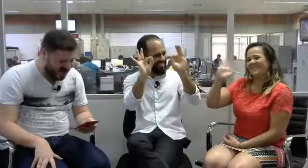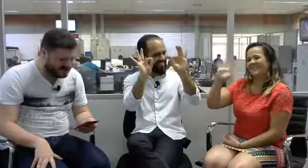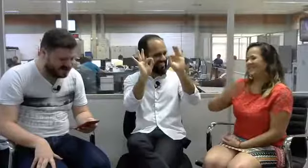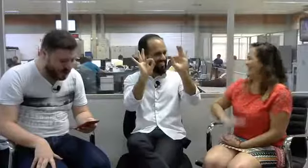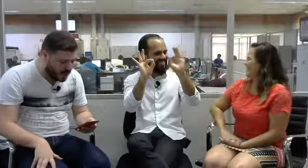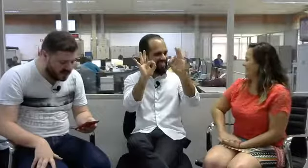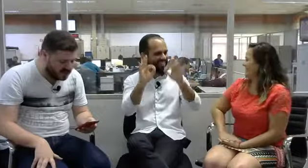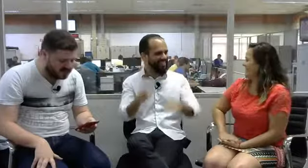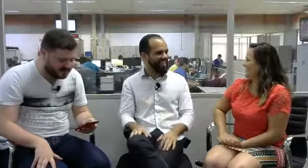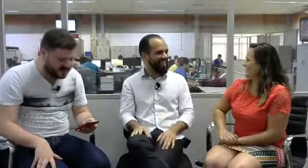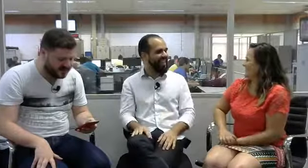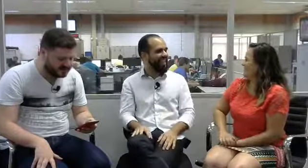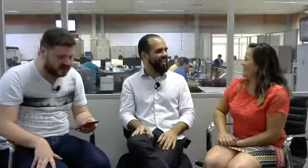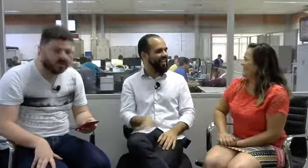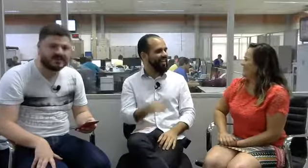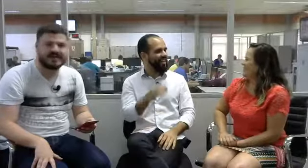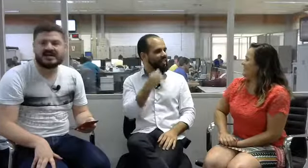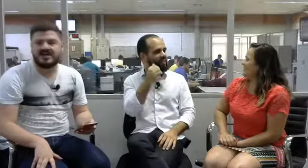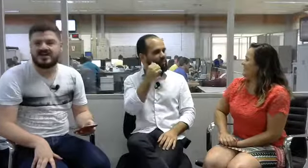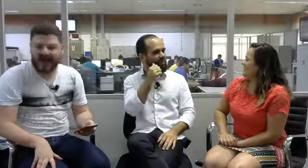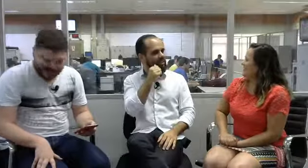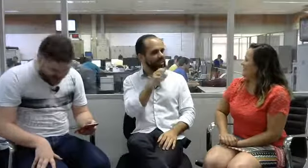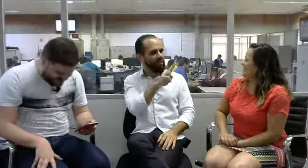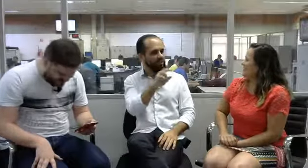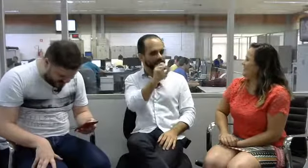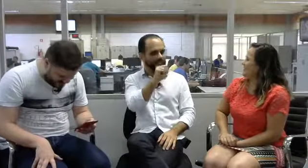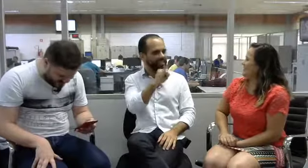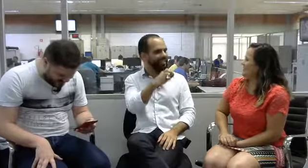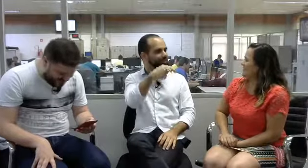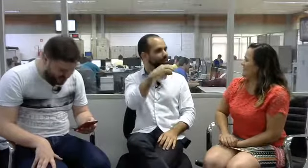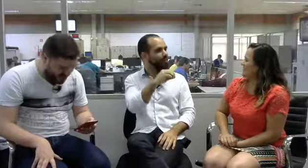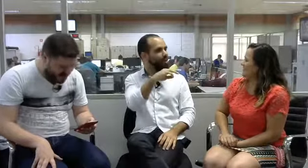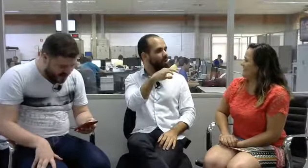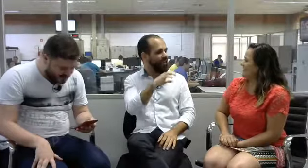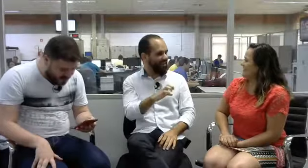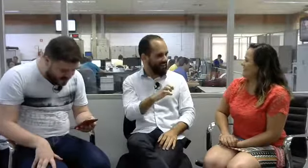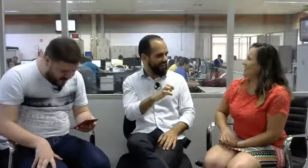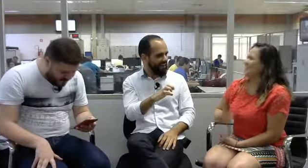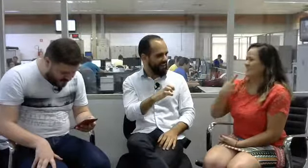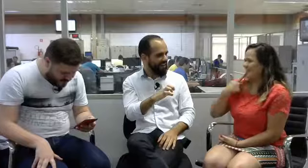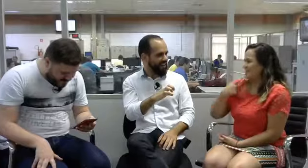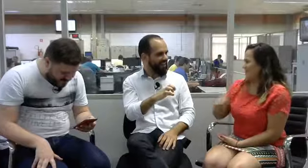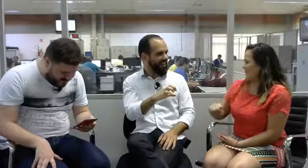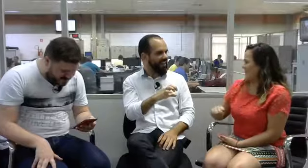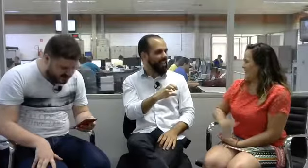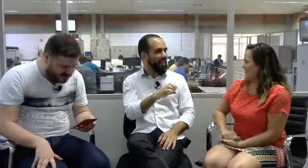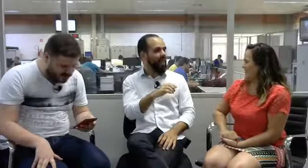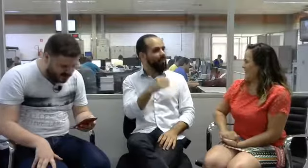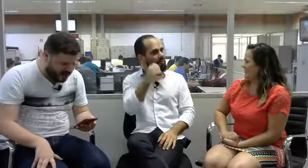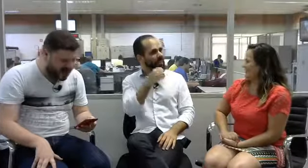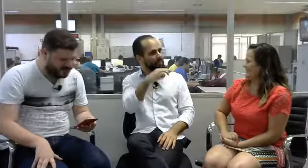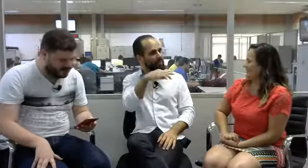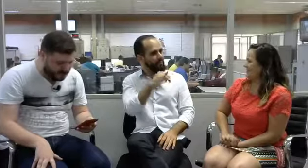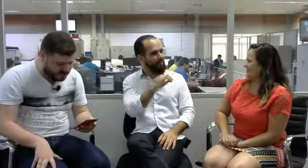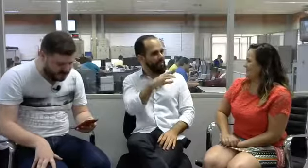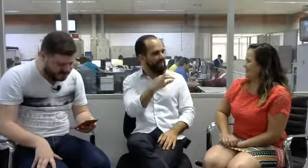A Simone Estela Souza, Jaqueline Deza, Miriam Muriele Fontes,